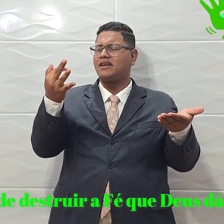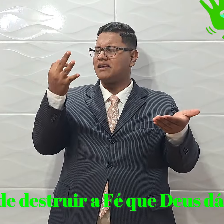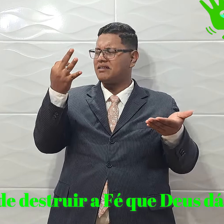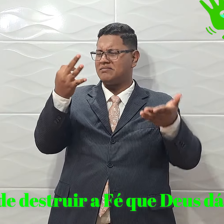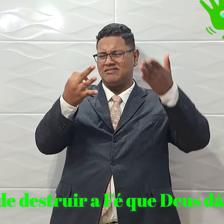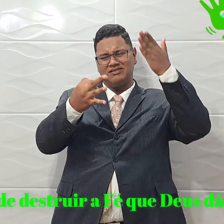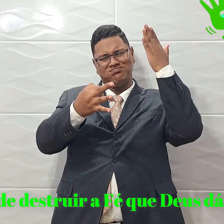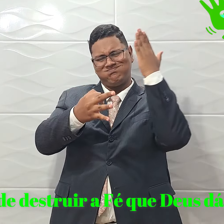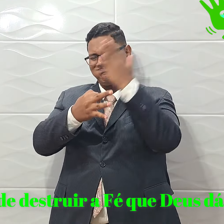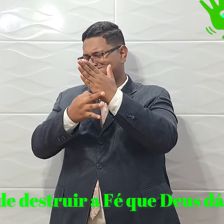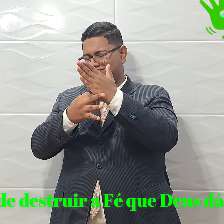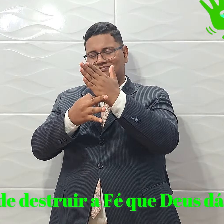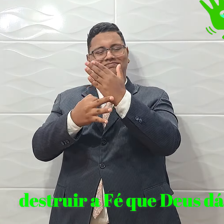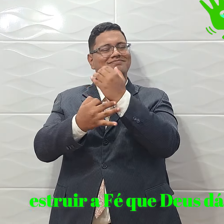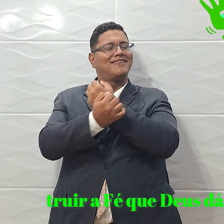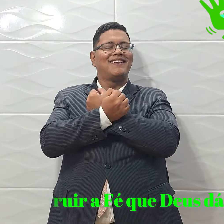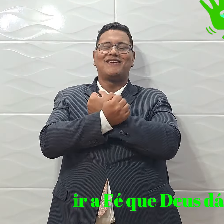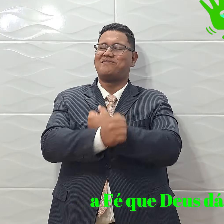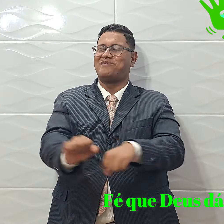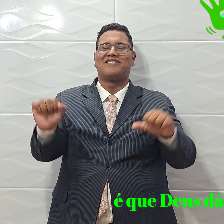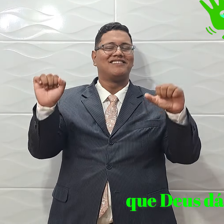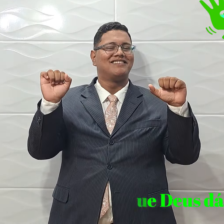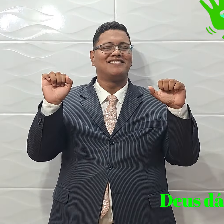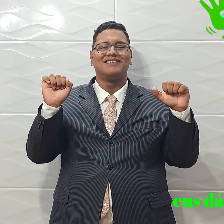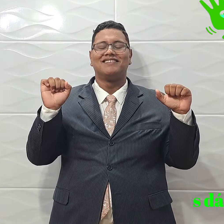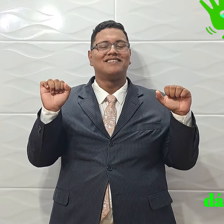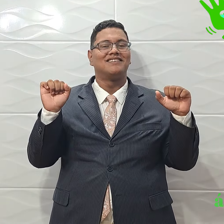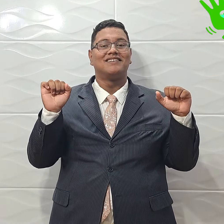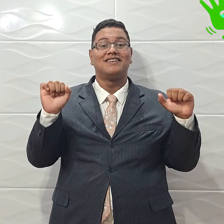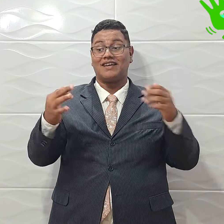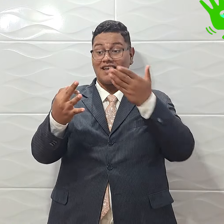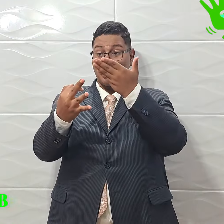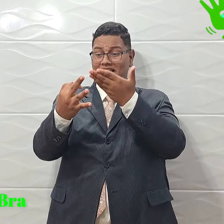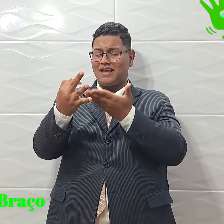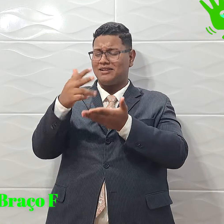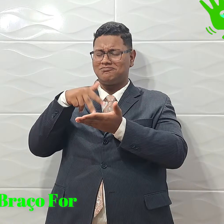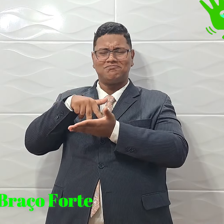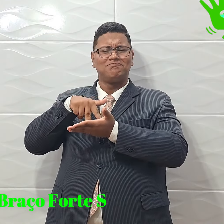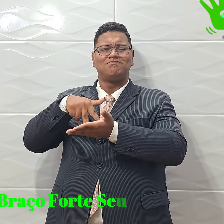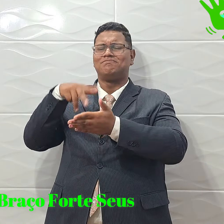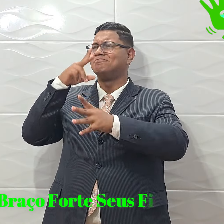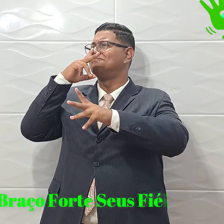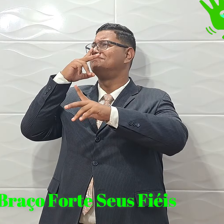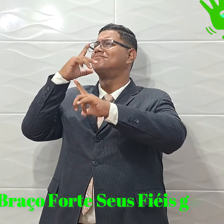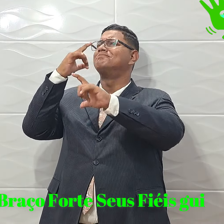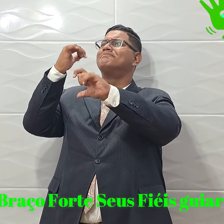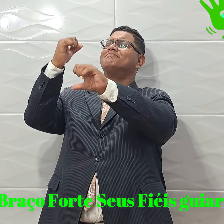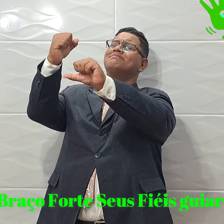Deus dá Com seu braço forte e